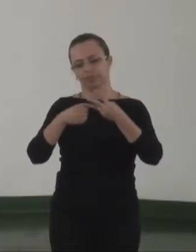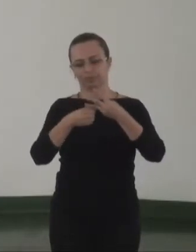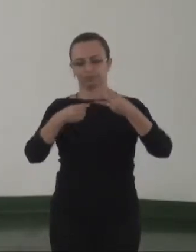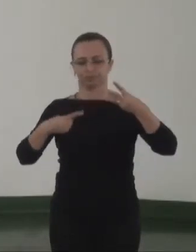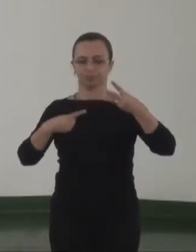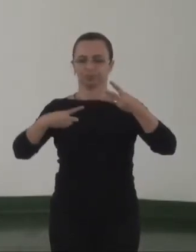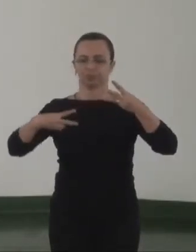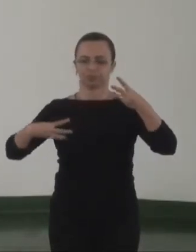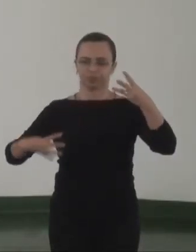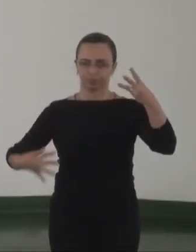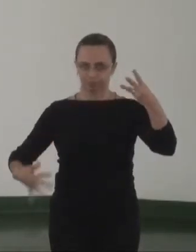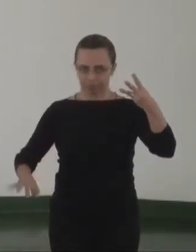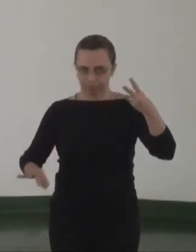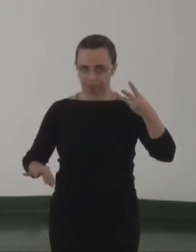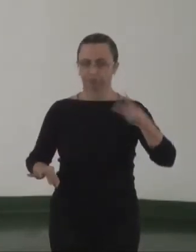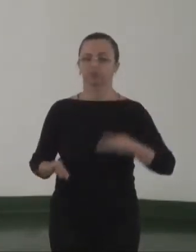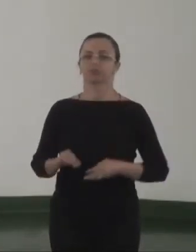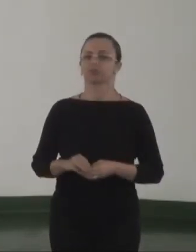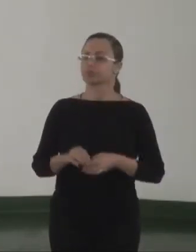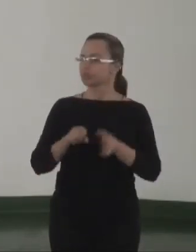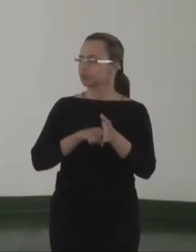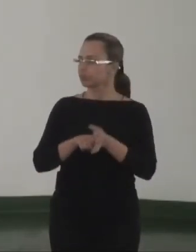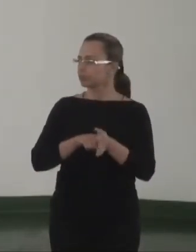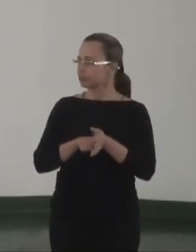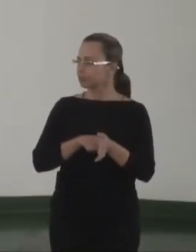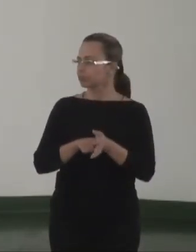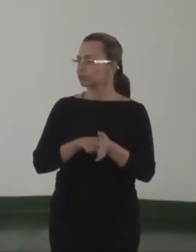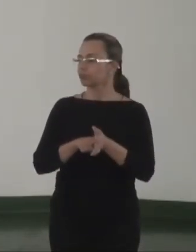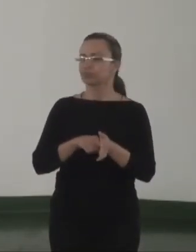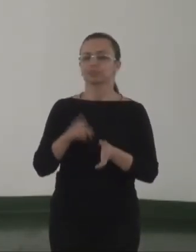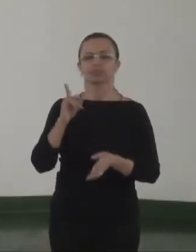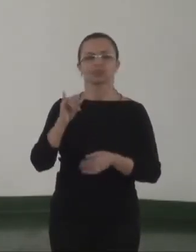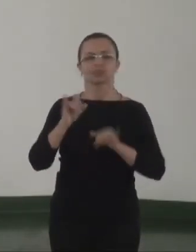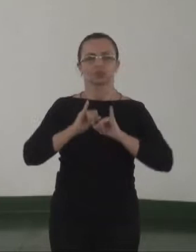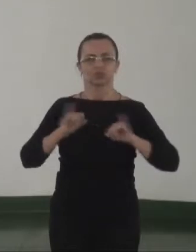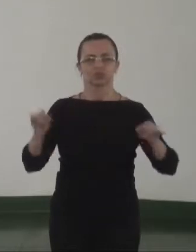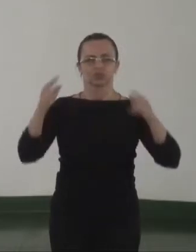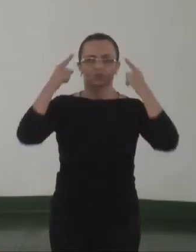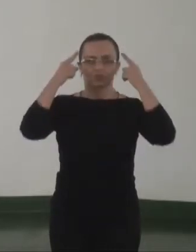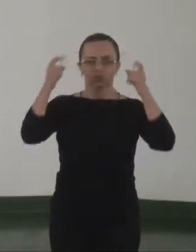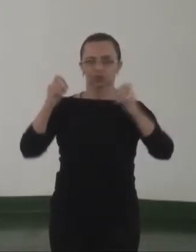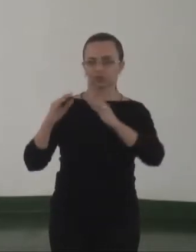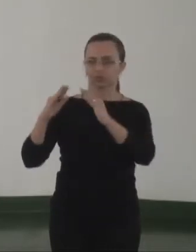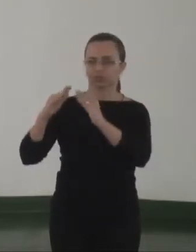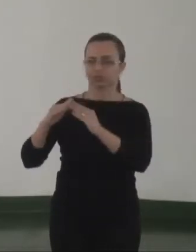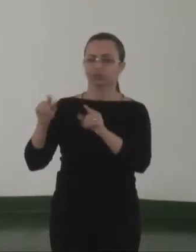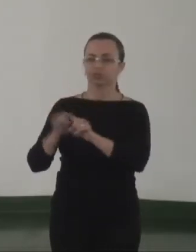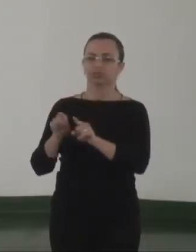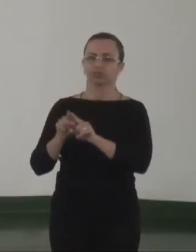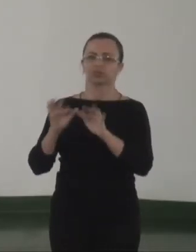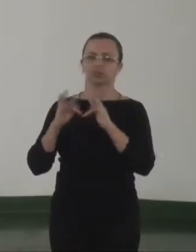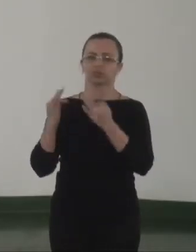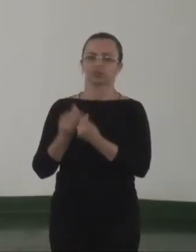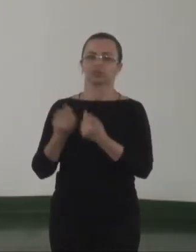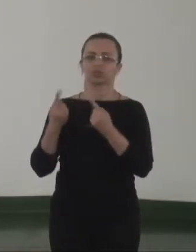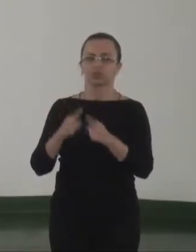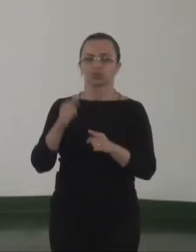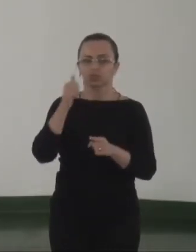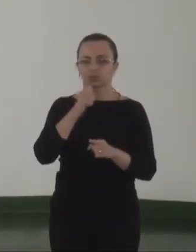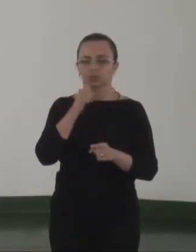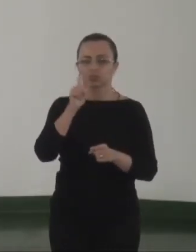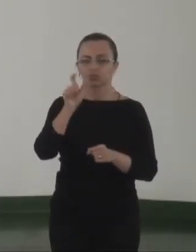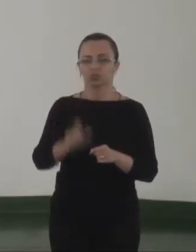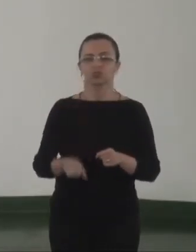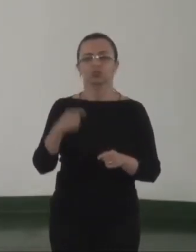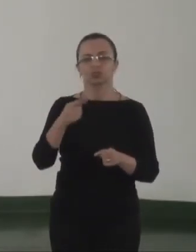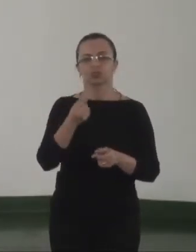Pesquisas para levantamento de dados e informações sobre violência doméstica e familiar contra a mulher para